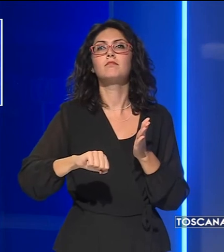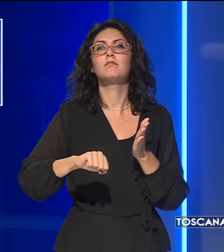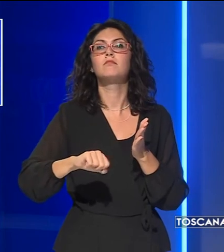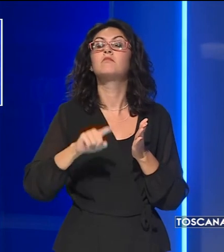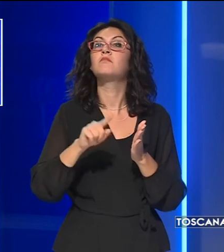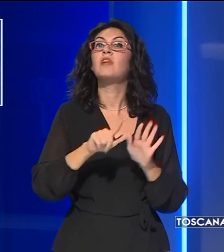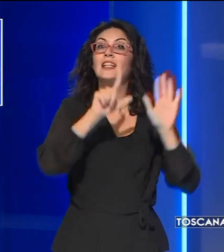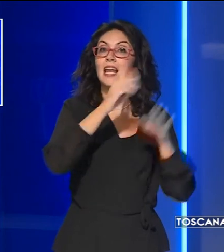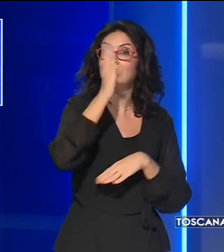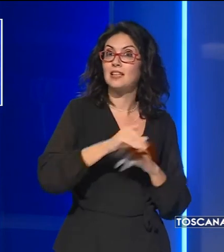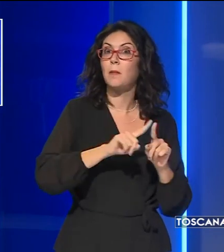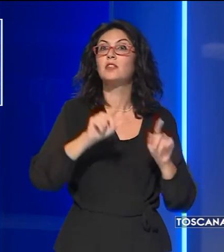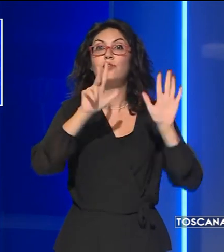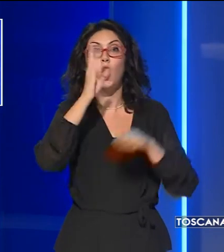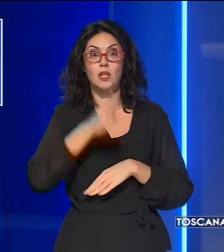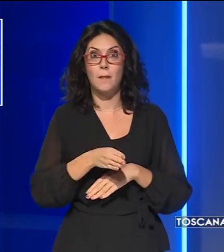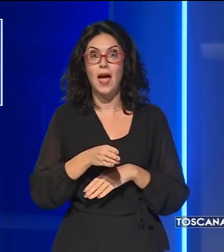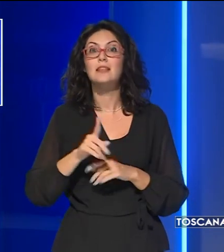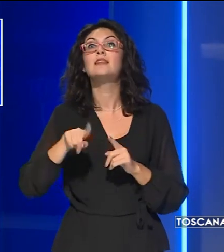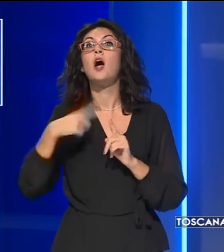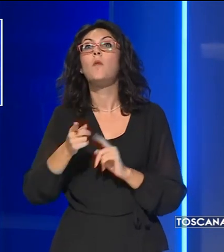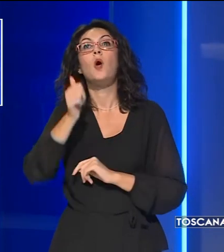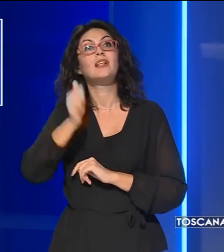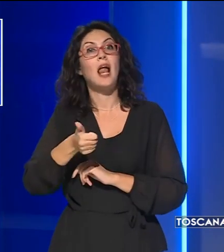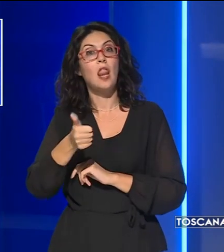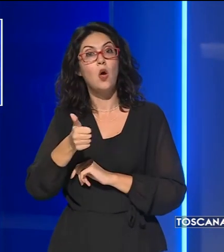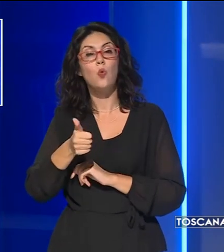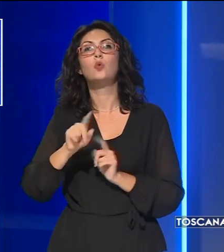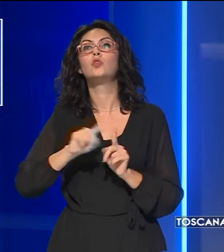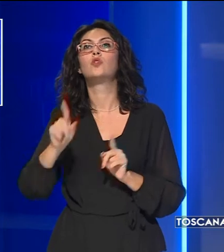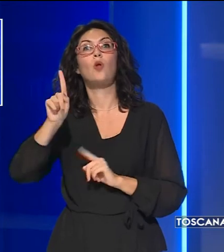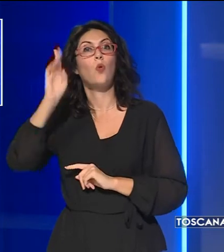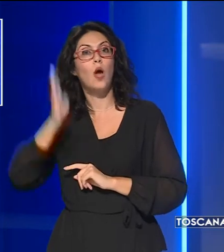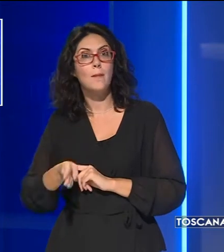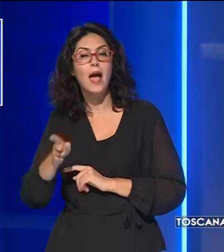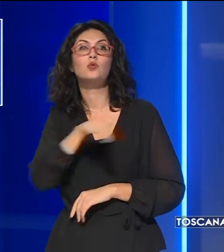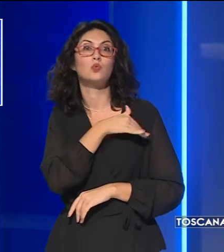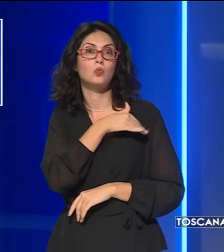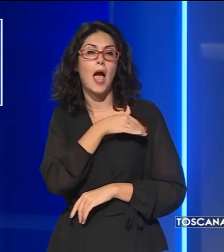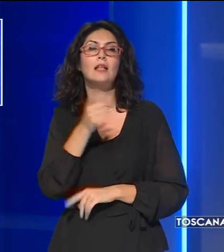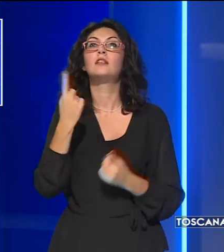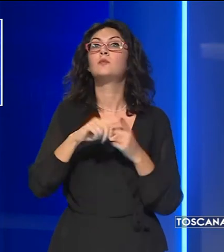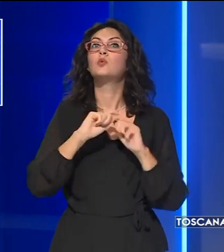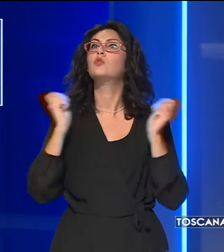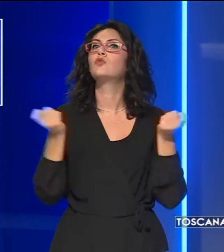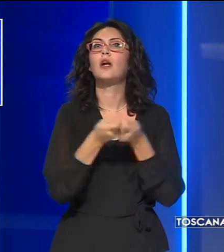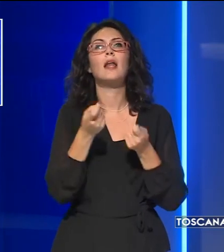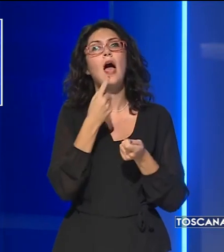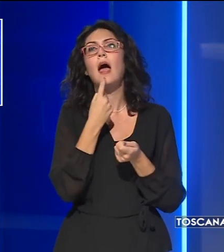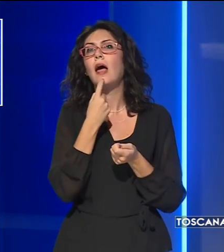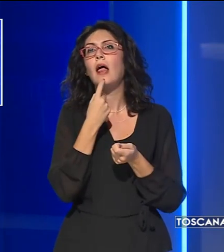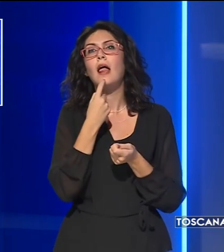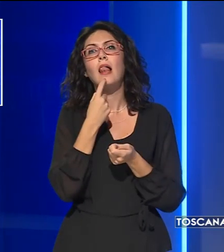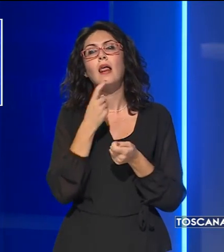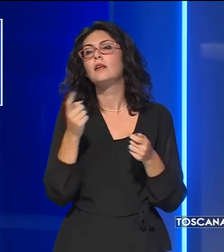dalle 7.30 alle 8.30 e dalle 11 alle 13.30 per gli studenti e in generale per chiunque transiti in